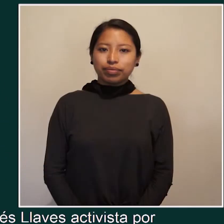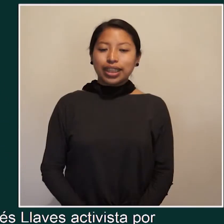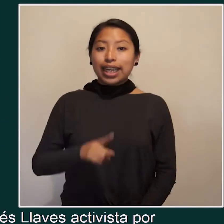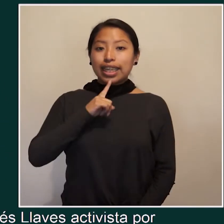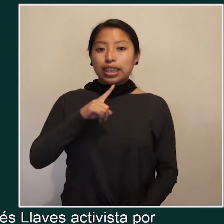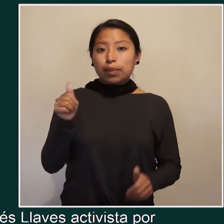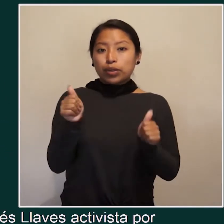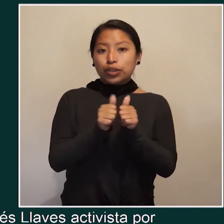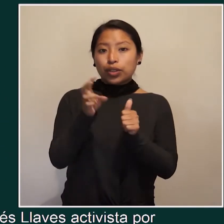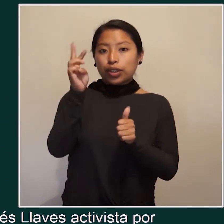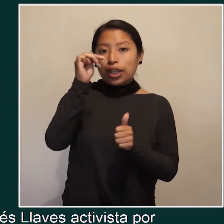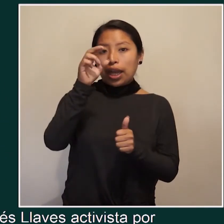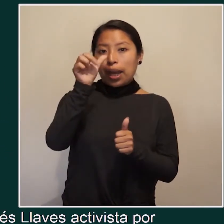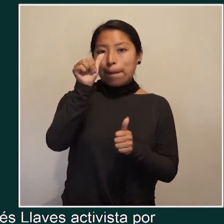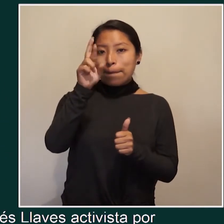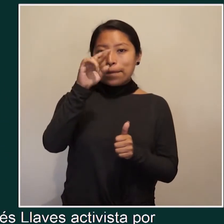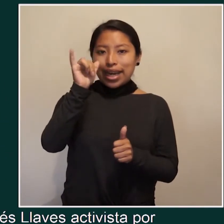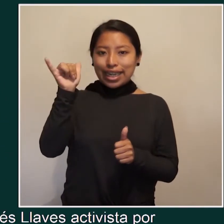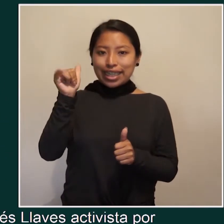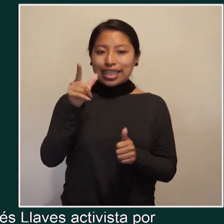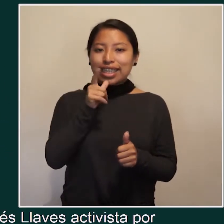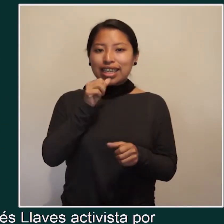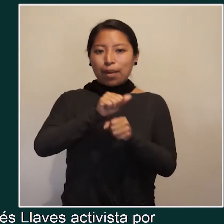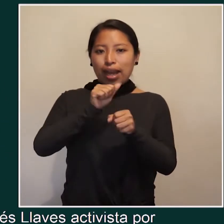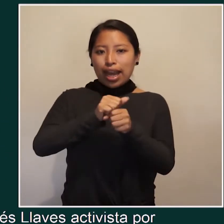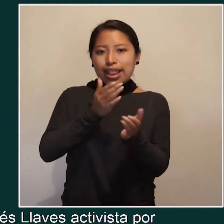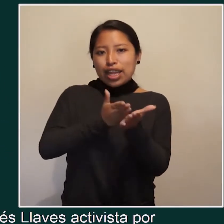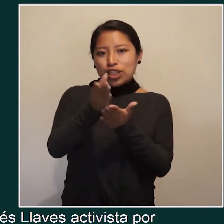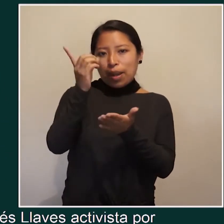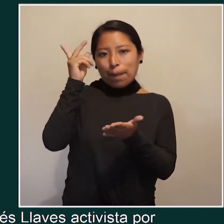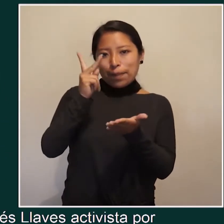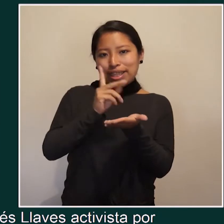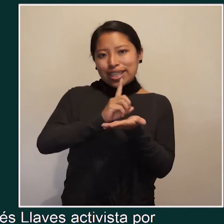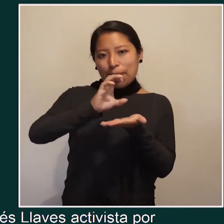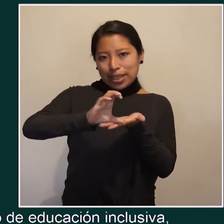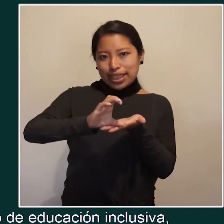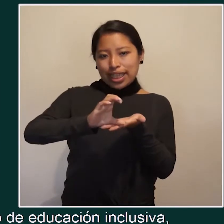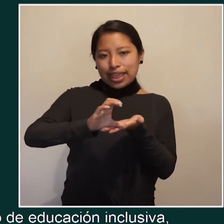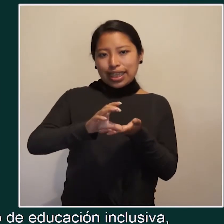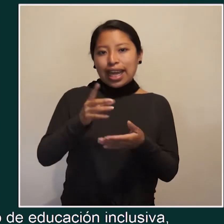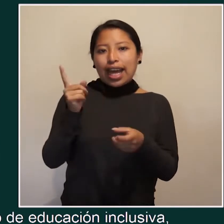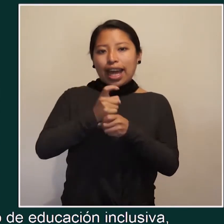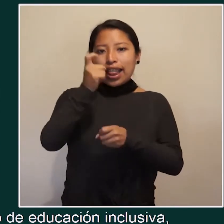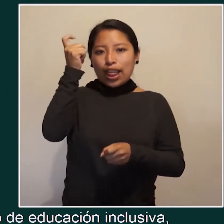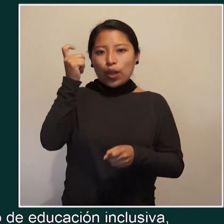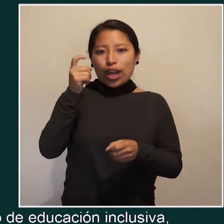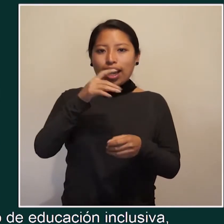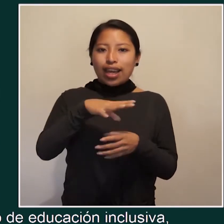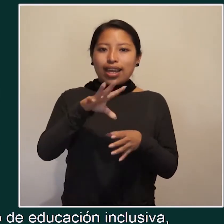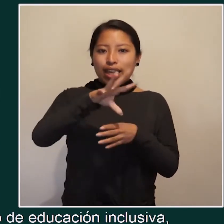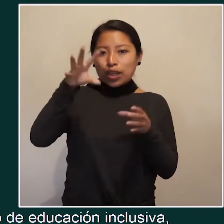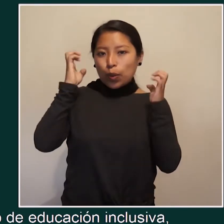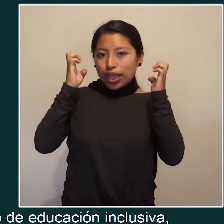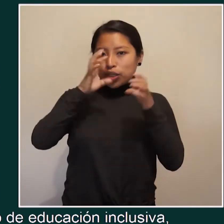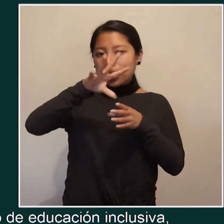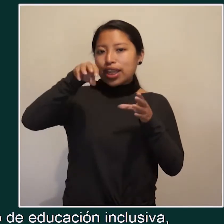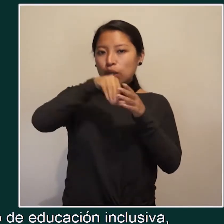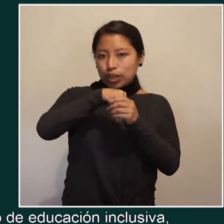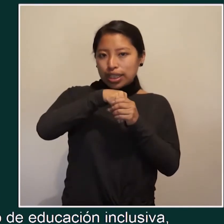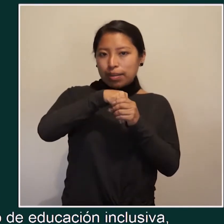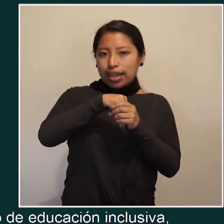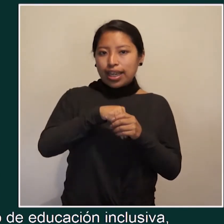Estamos con Mari Inés Llaves, activista por los derechos de las personas con discapacidad, ganadora del concurso de educación